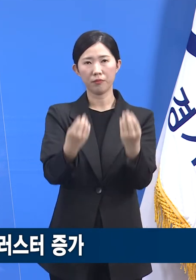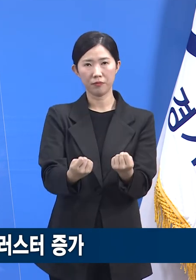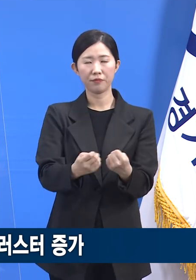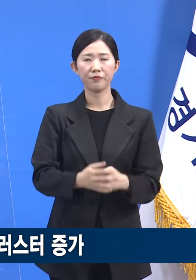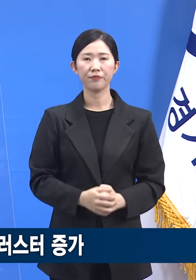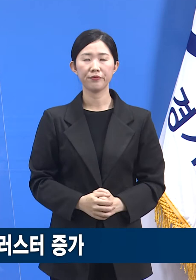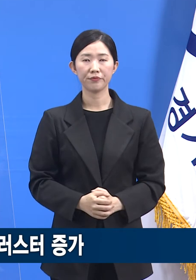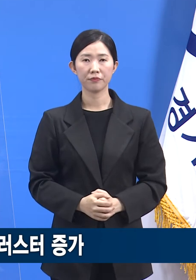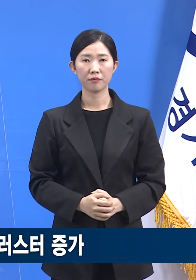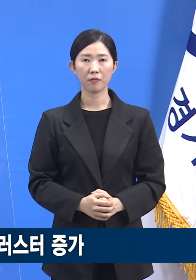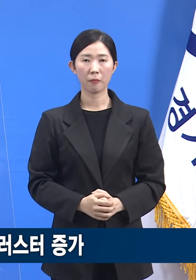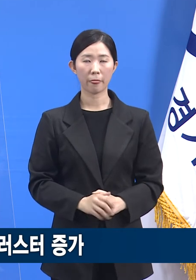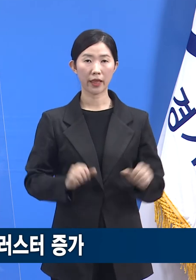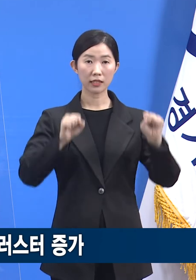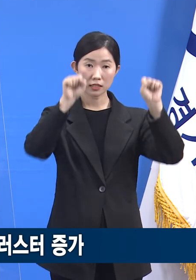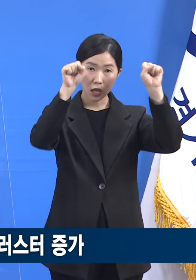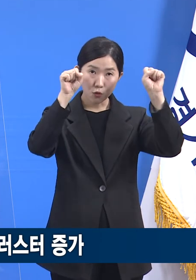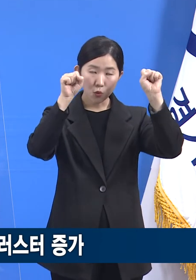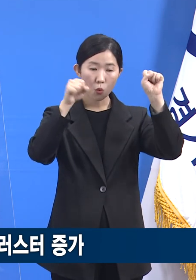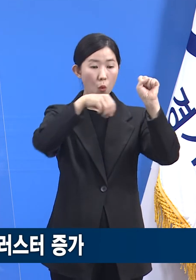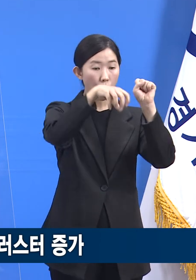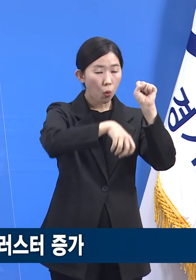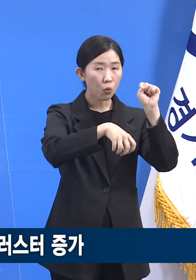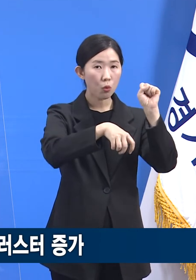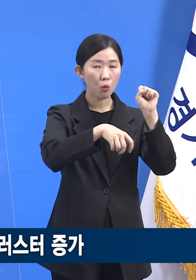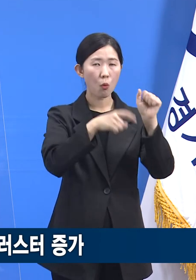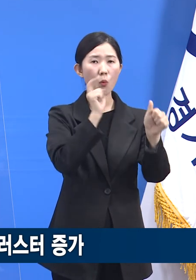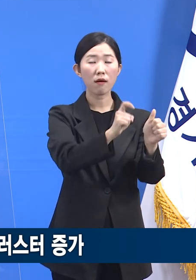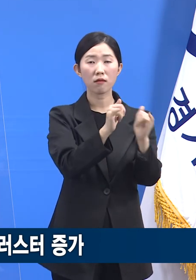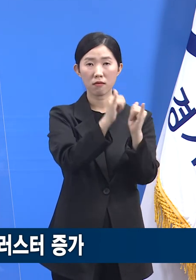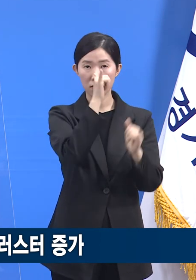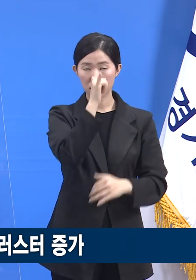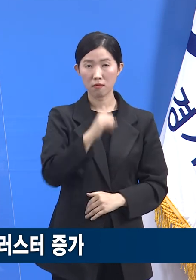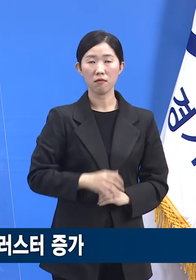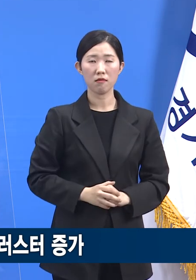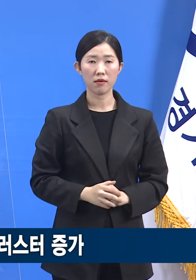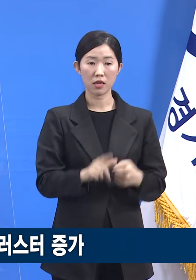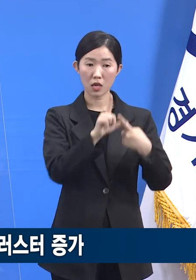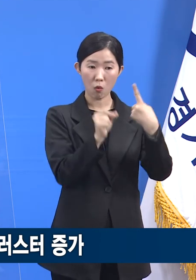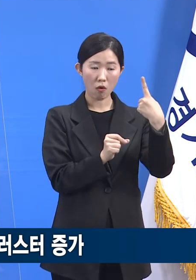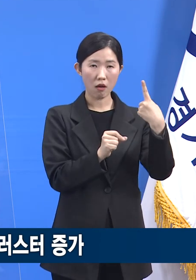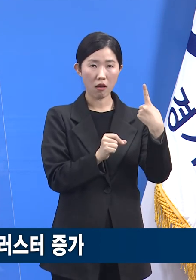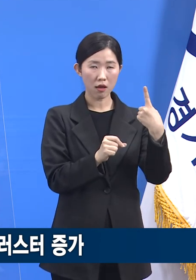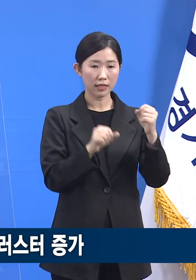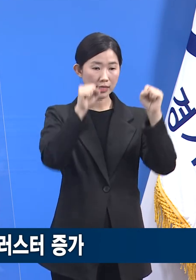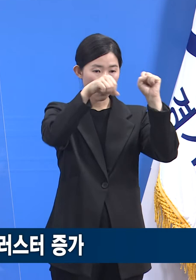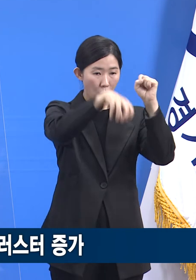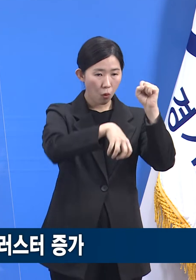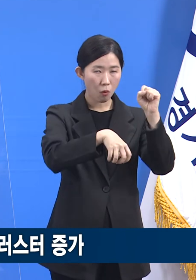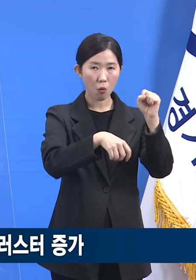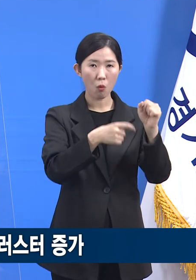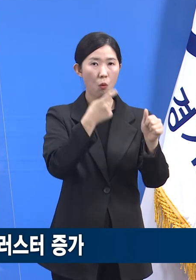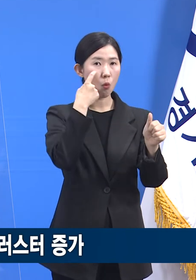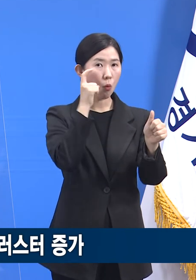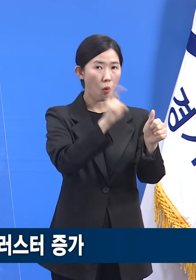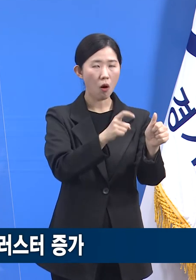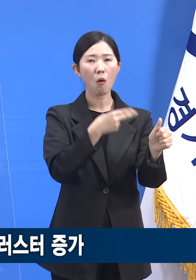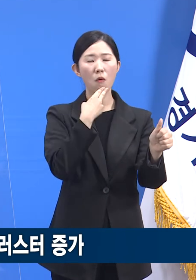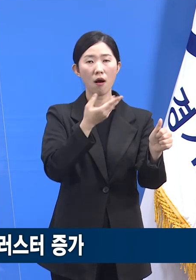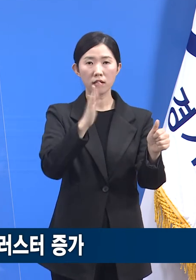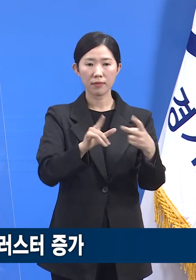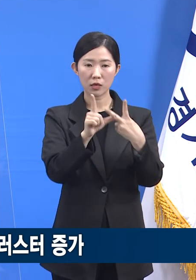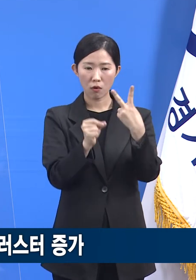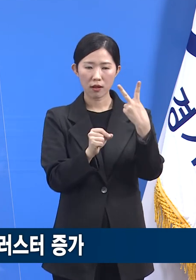체육 여가시설 유행도 눈에 띕니다. 1월에는 1건도 보고되지 않았지만 2월에는 5건 8